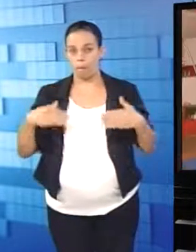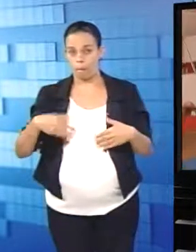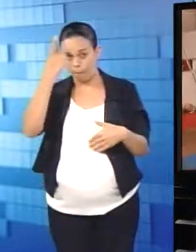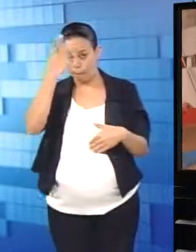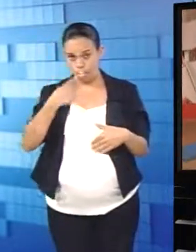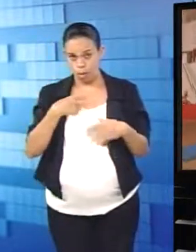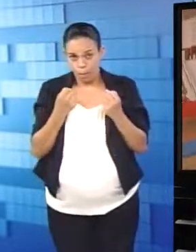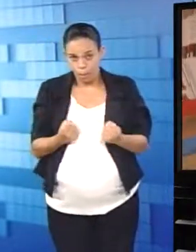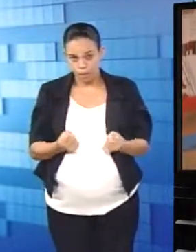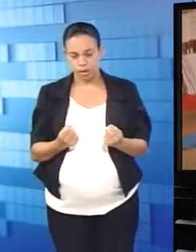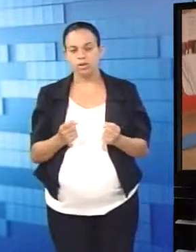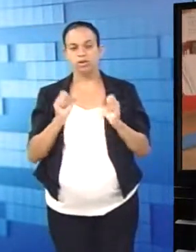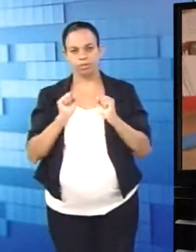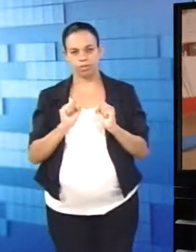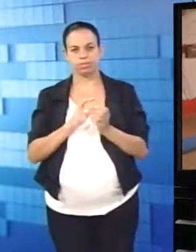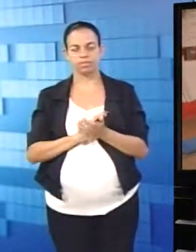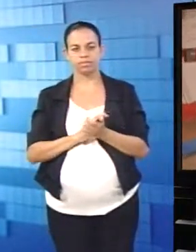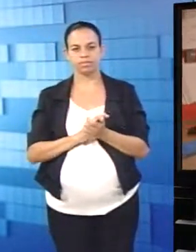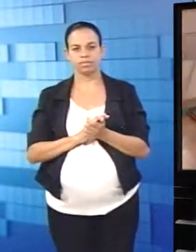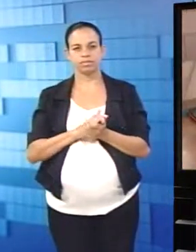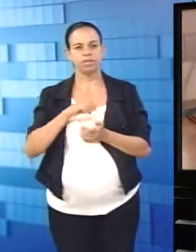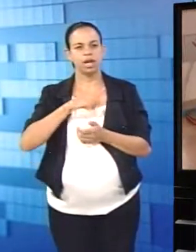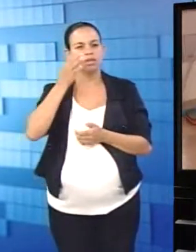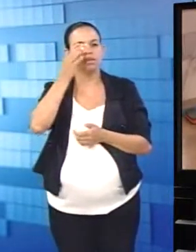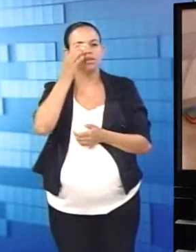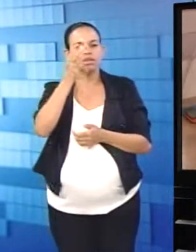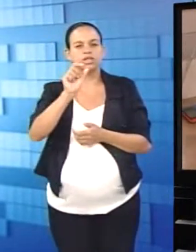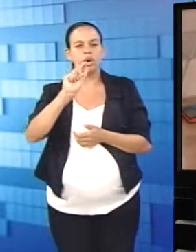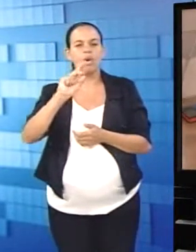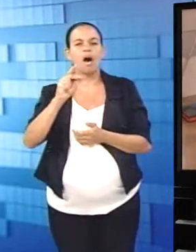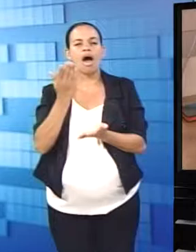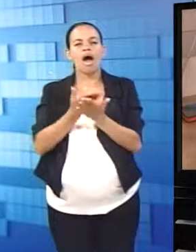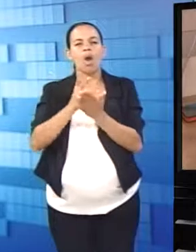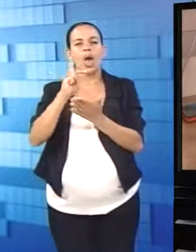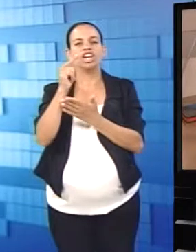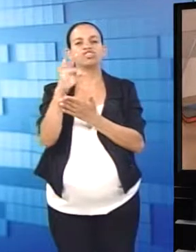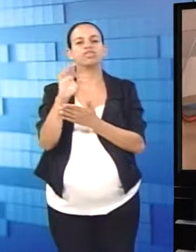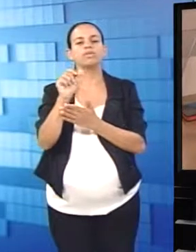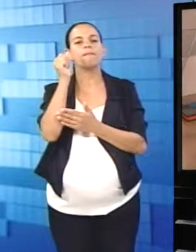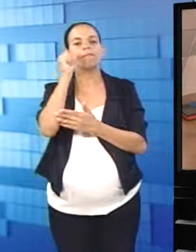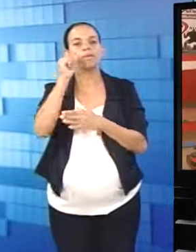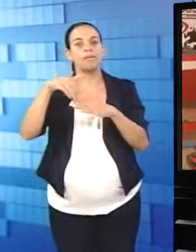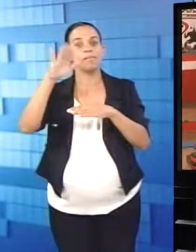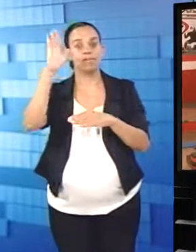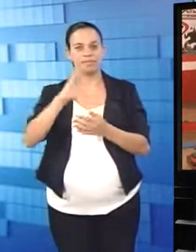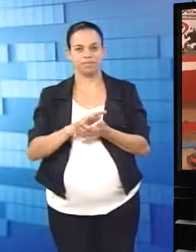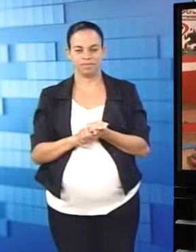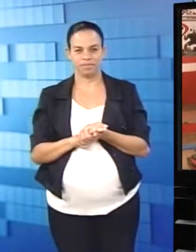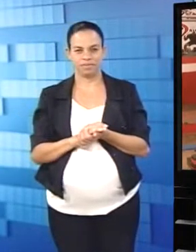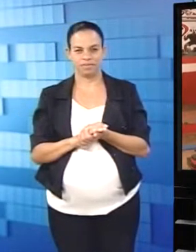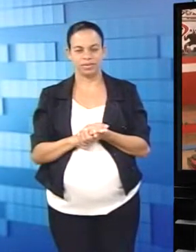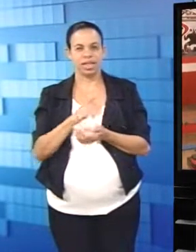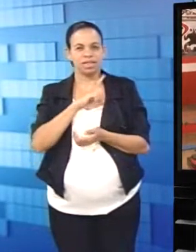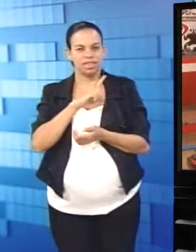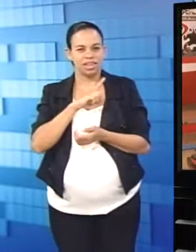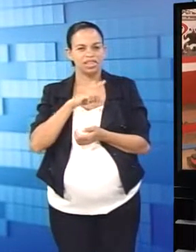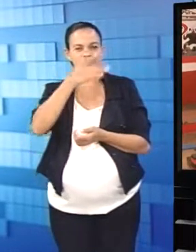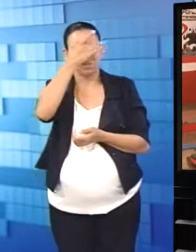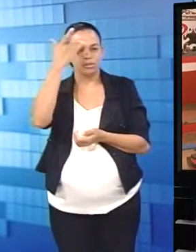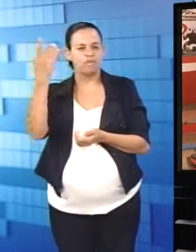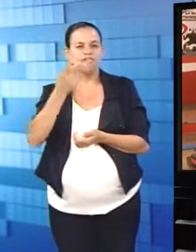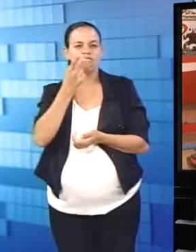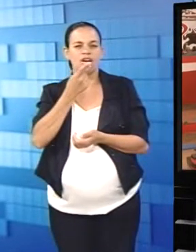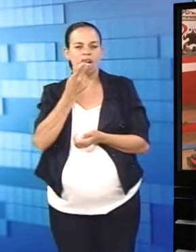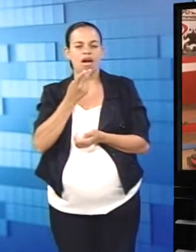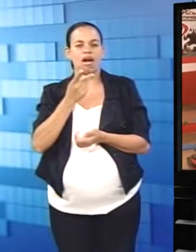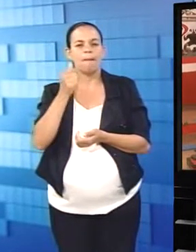corpo. Uma coisa chama a atenção na aula de HIIT, a predominância feminina entre os alunos. Aquele ditado, né, que as pessoas